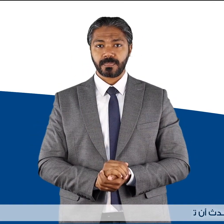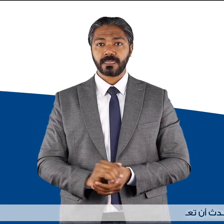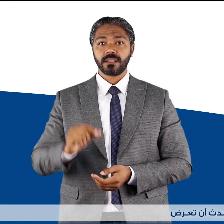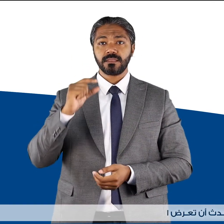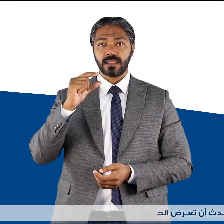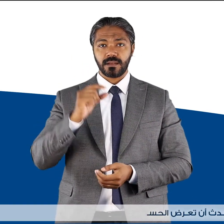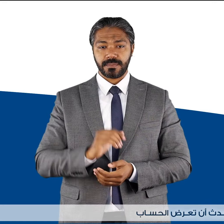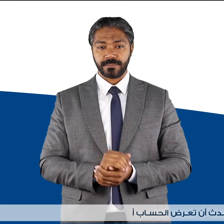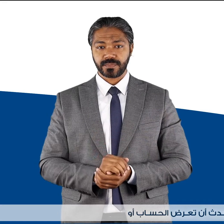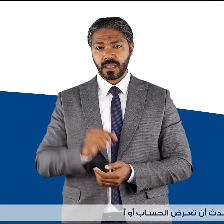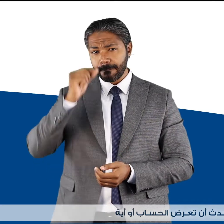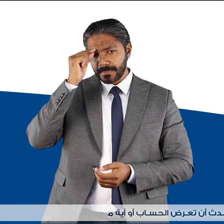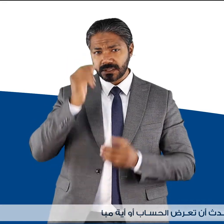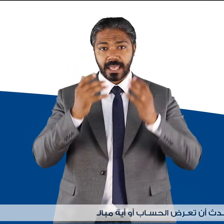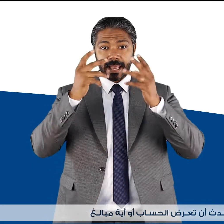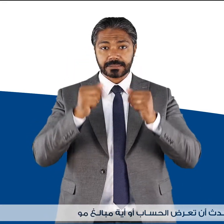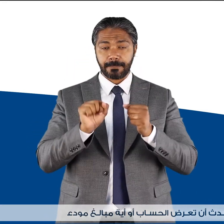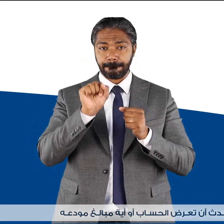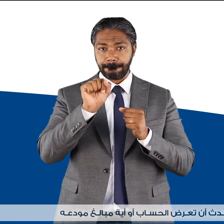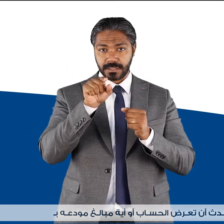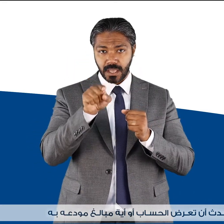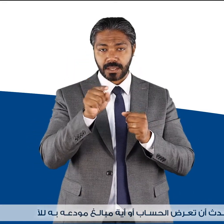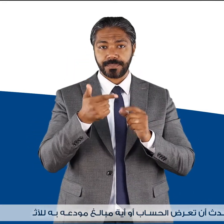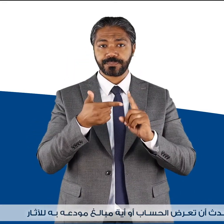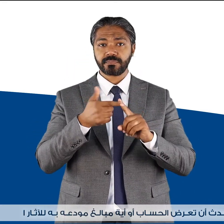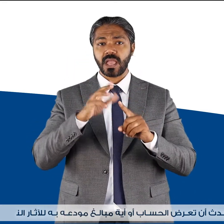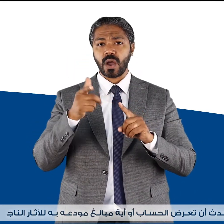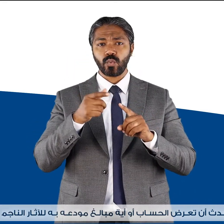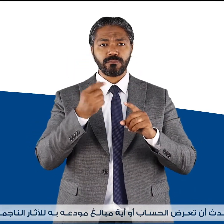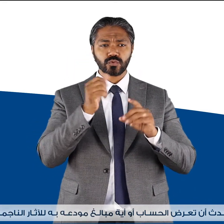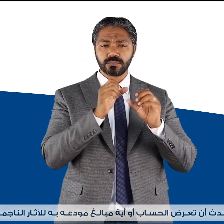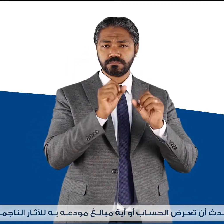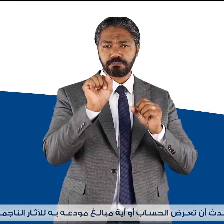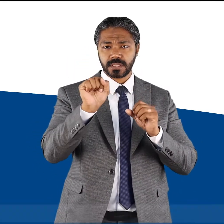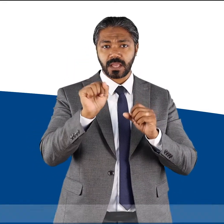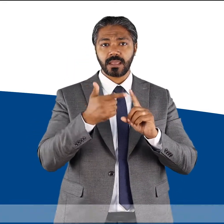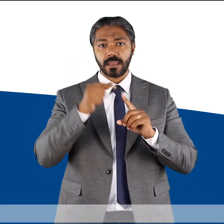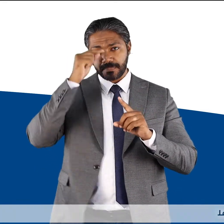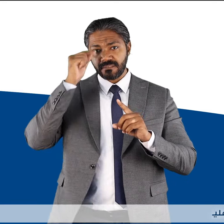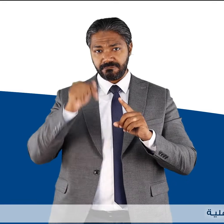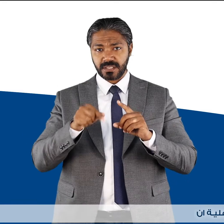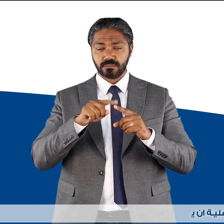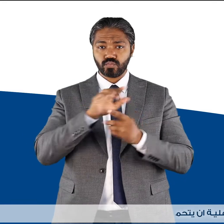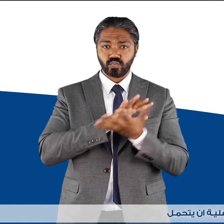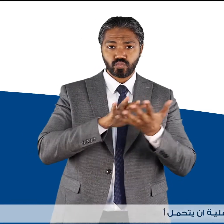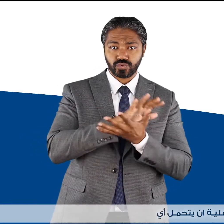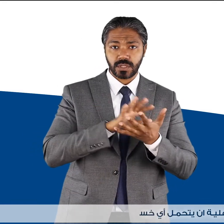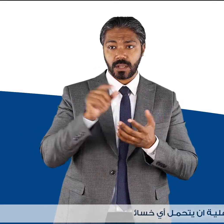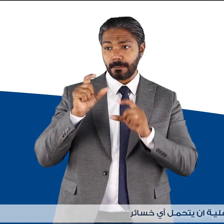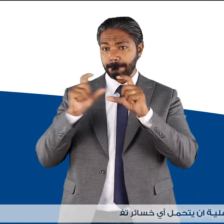حدث أن تعرض الحساب أو أي مبالغ مدعى به للآثار الناجمة عنه أو كان عليه أن يتحمل أي خسائر